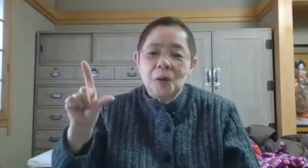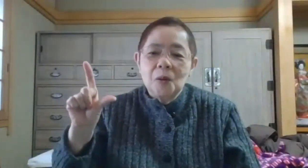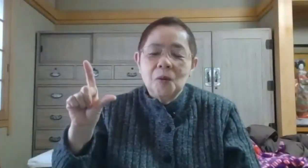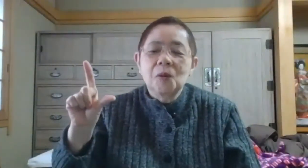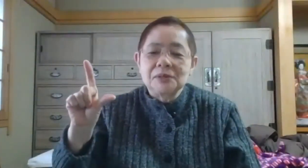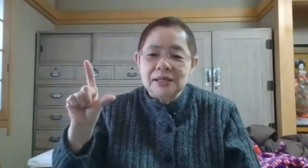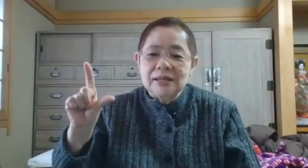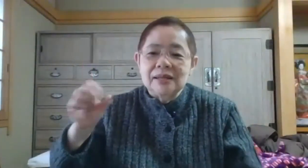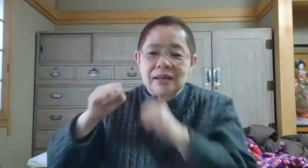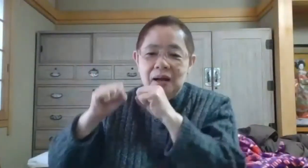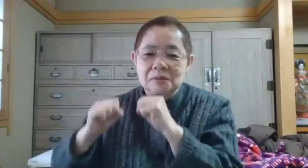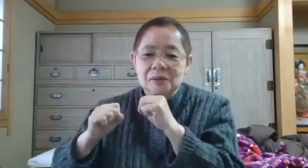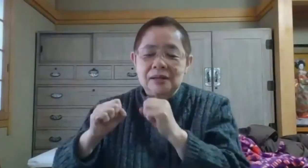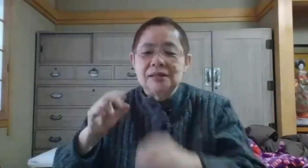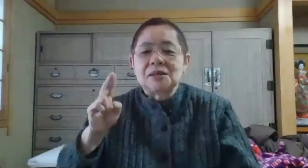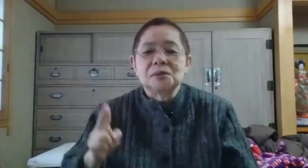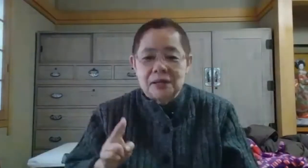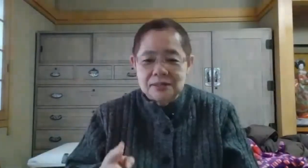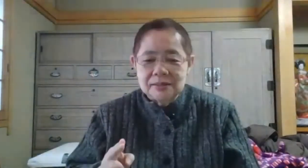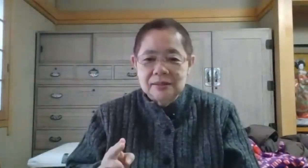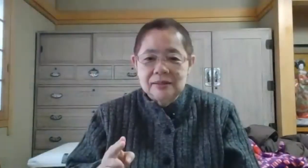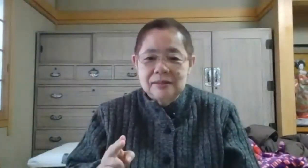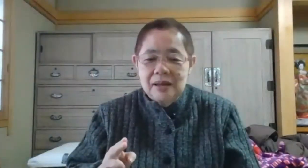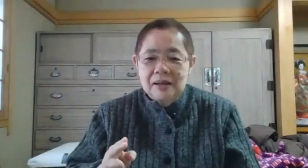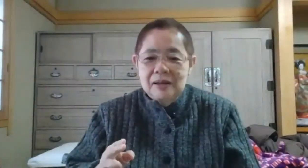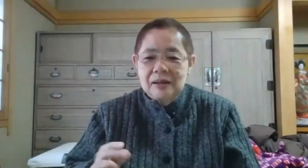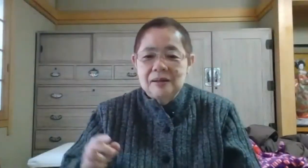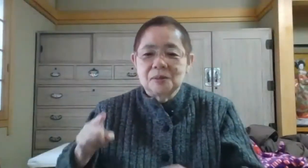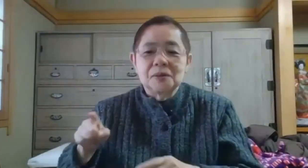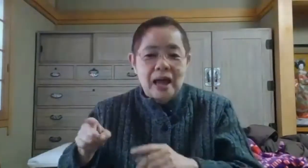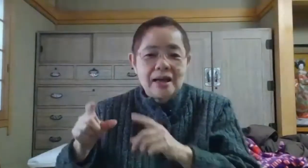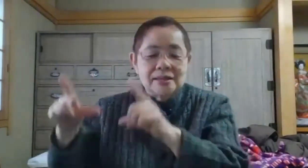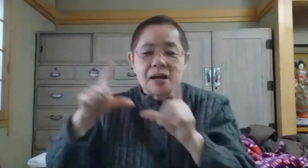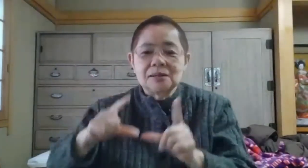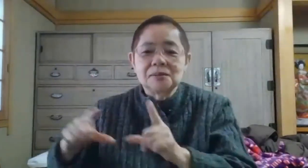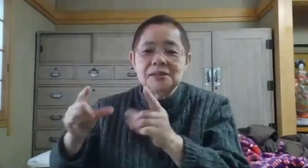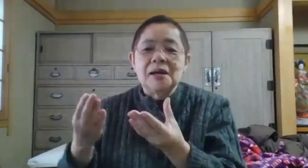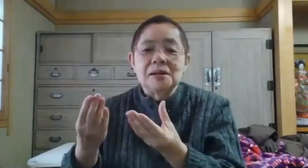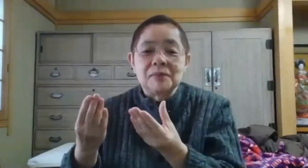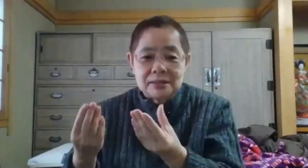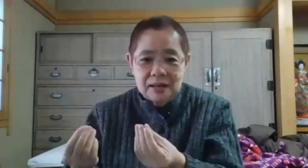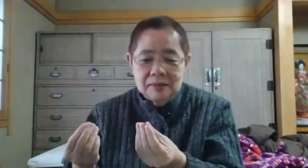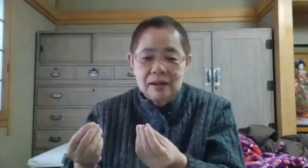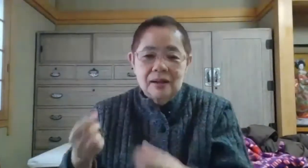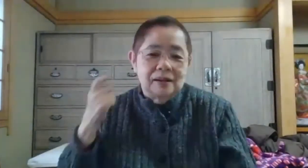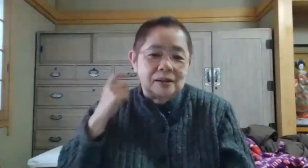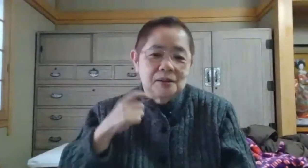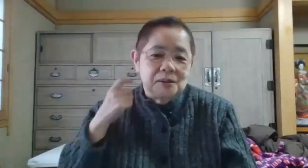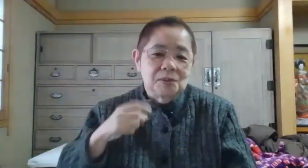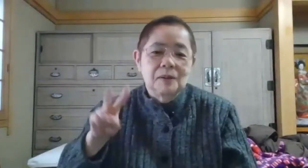方にいたそうですそこで生活をしていました昭和